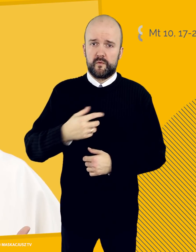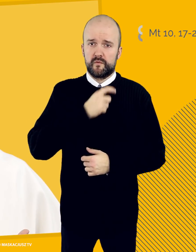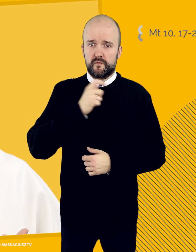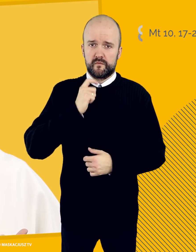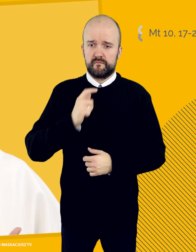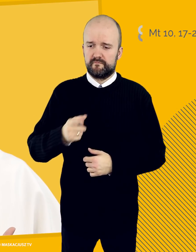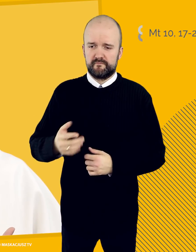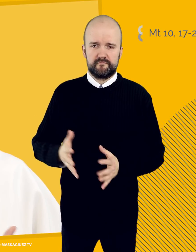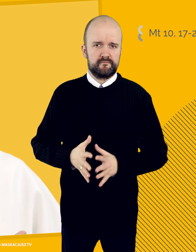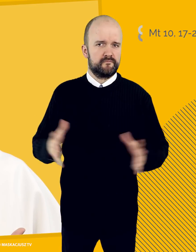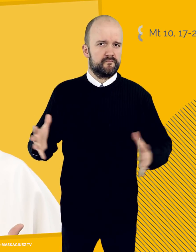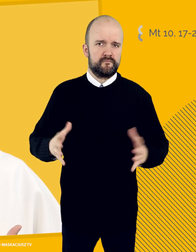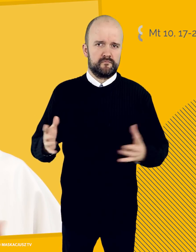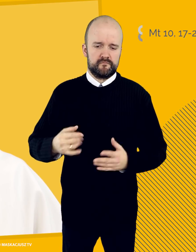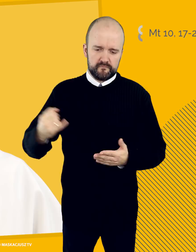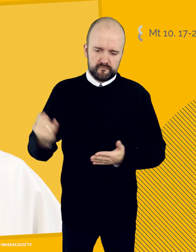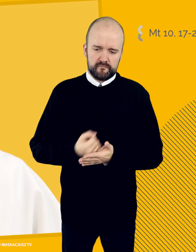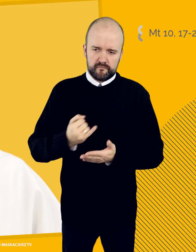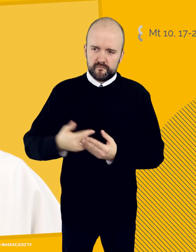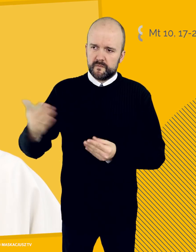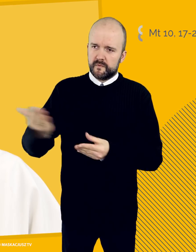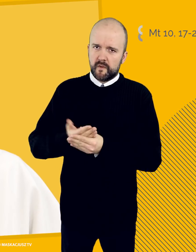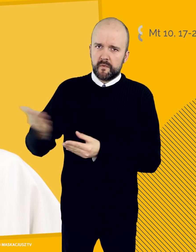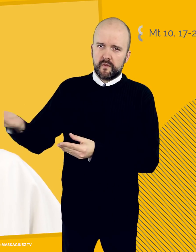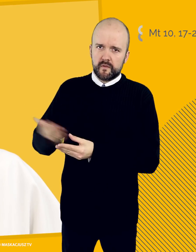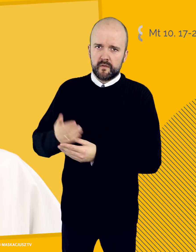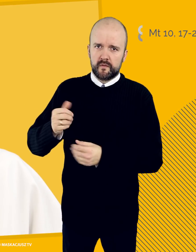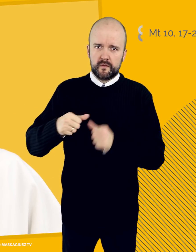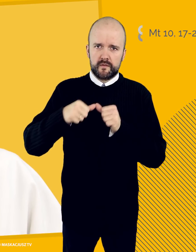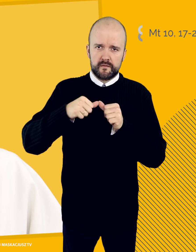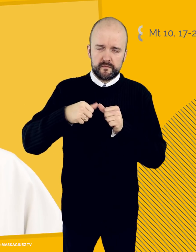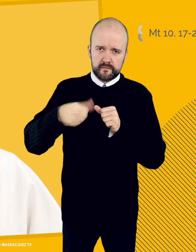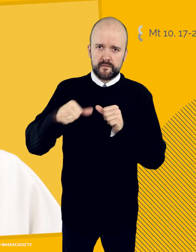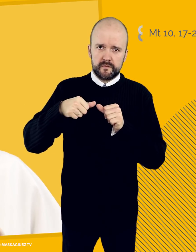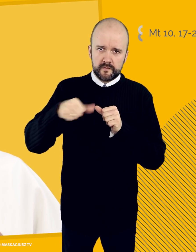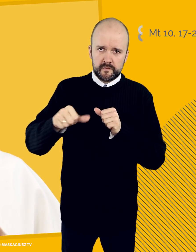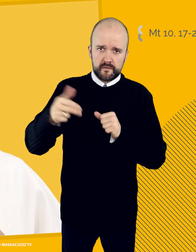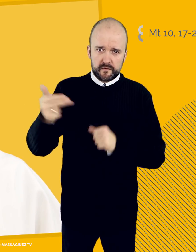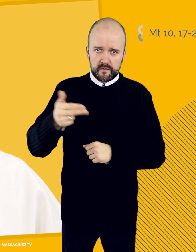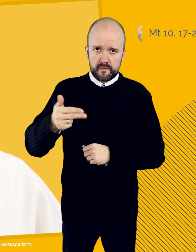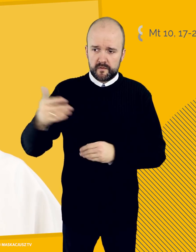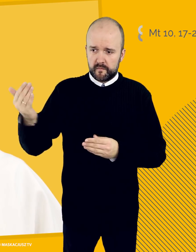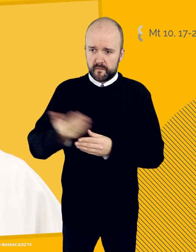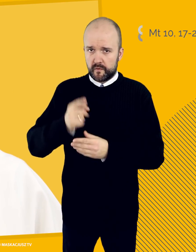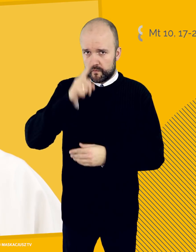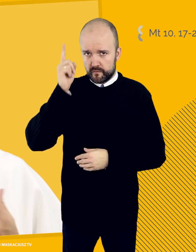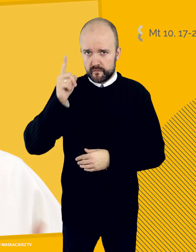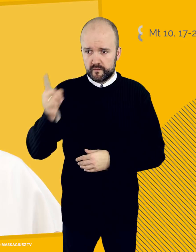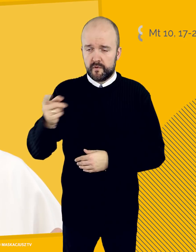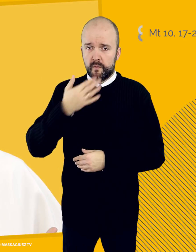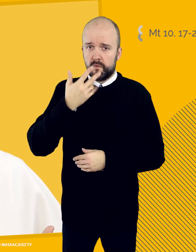zaprasza na niedzielne msze święte jakichś ludzi, którzy zamiast kazania mówią